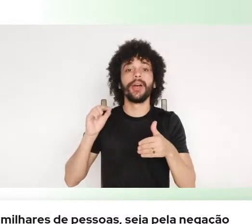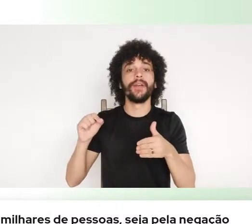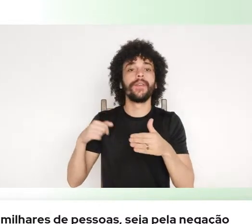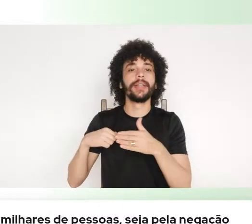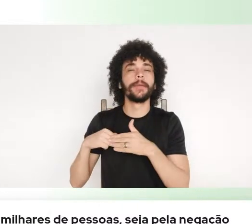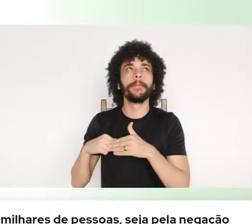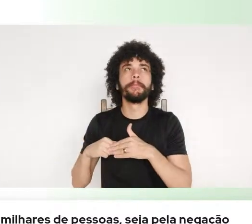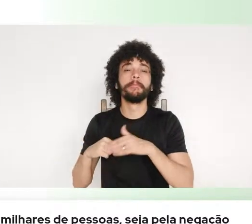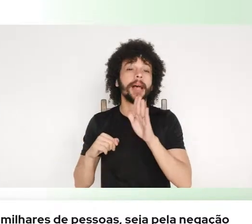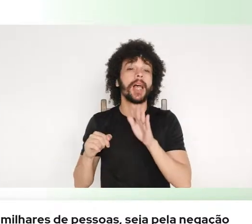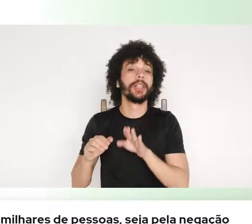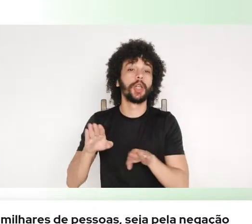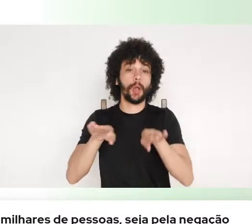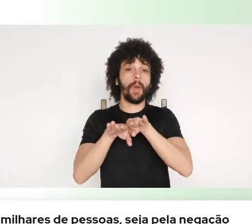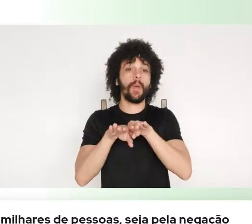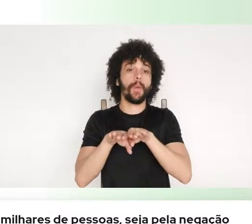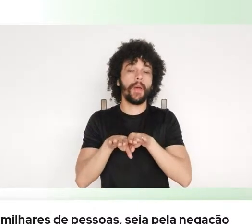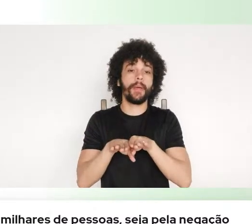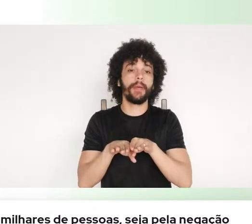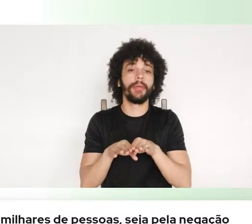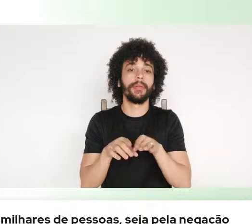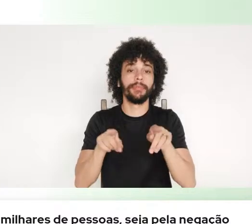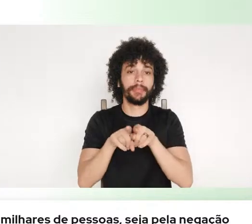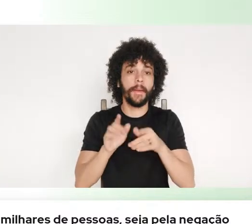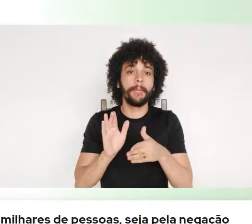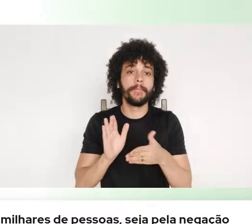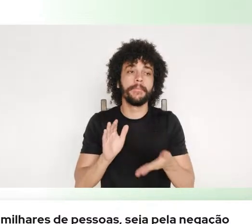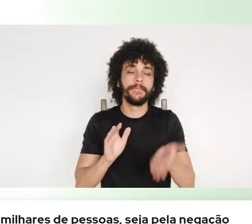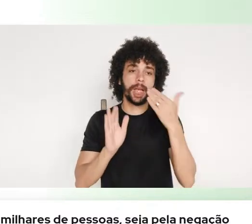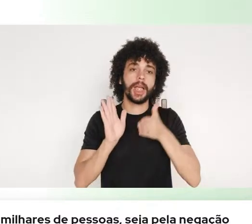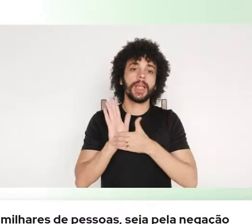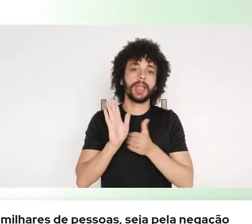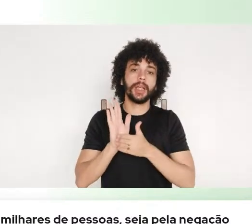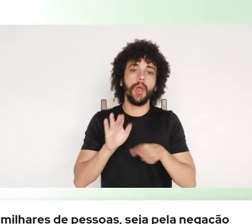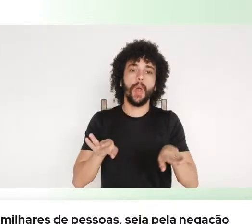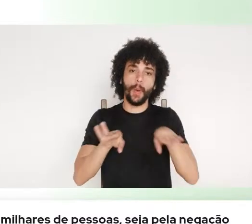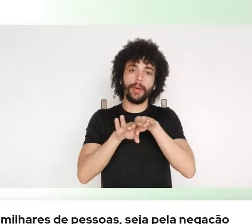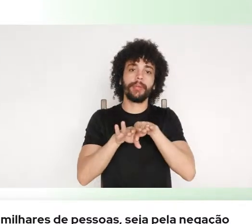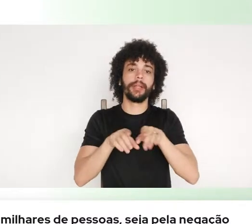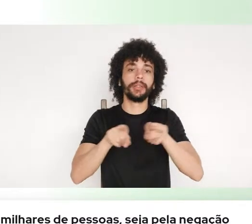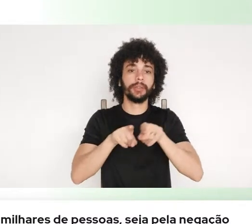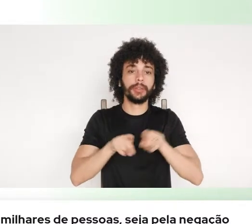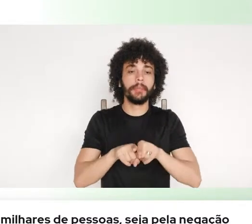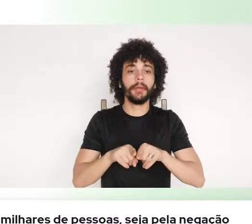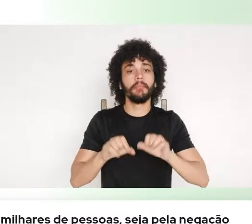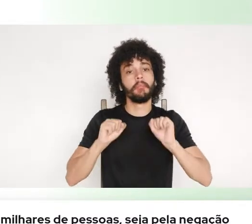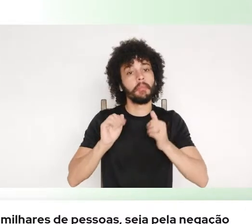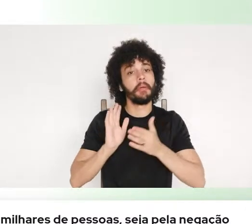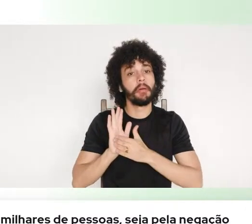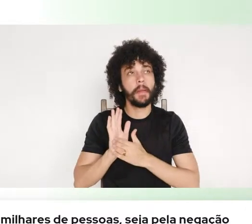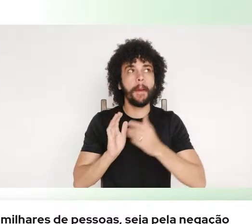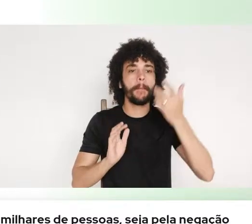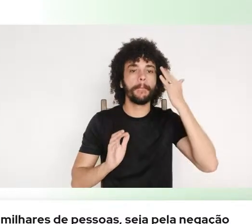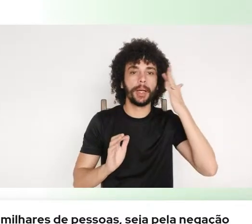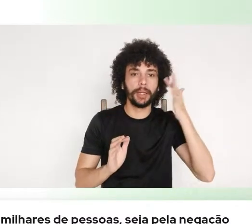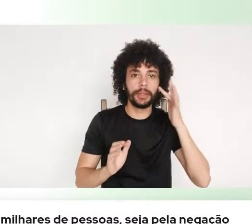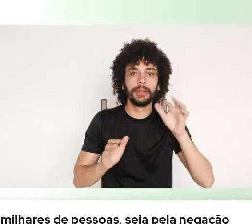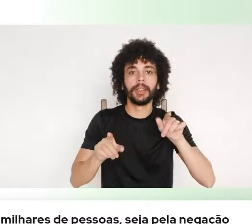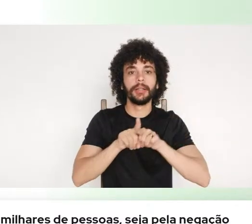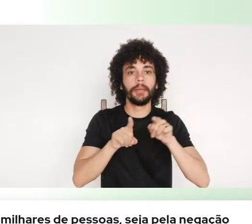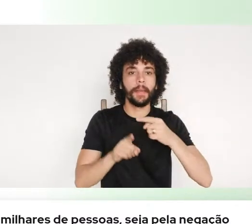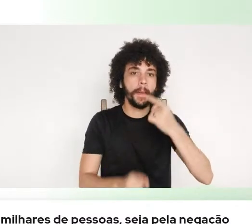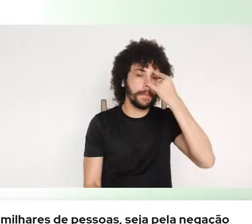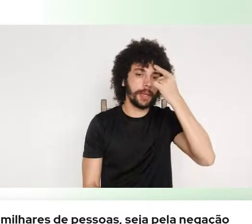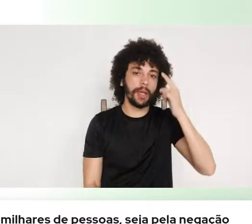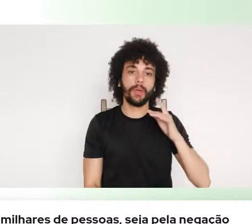igual, com possibilidade de mais igualdade social, com possibilidade de se pensar um futuro